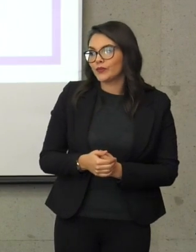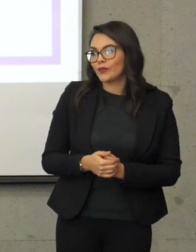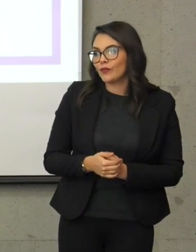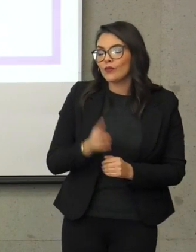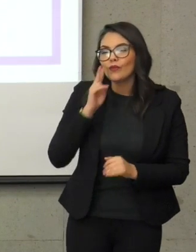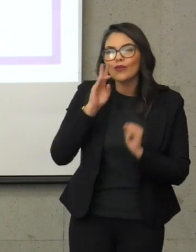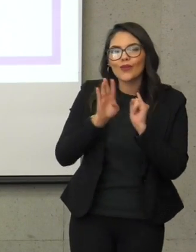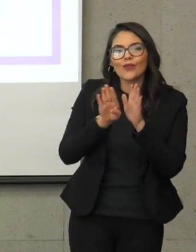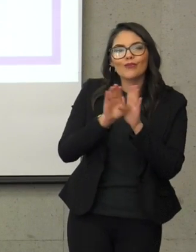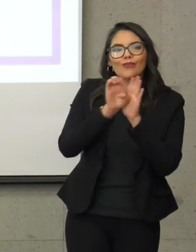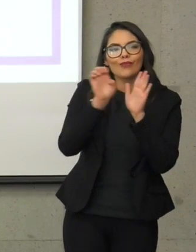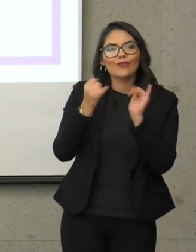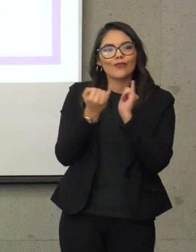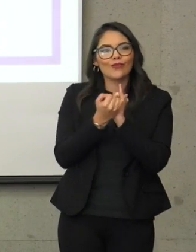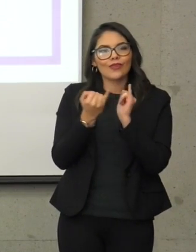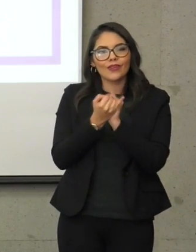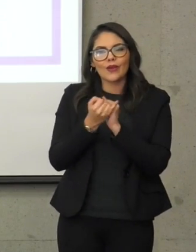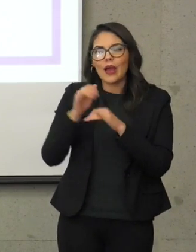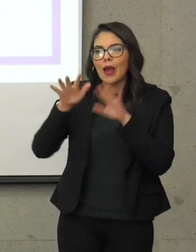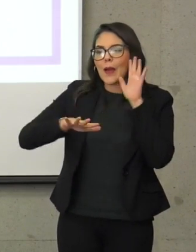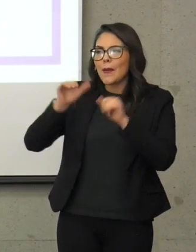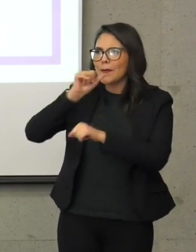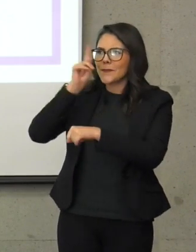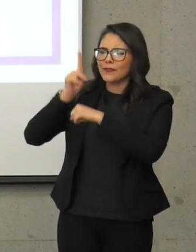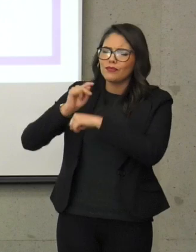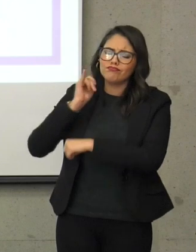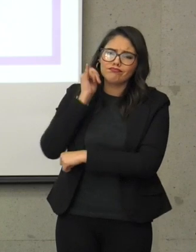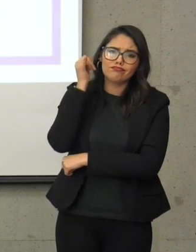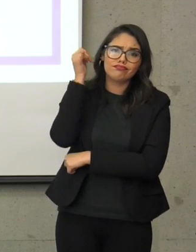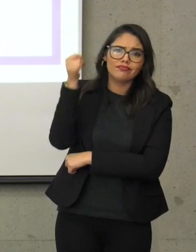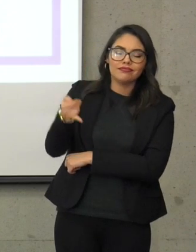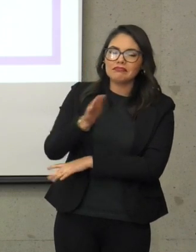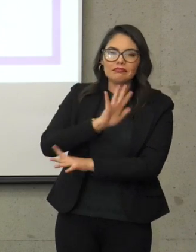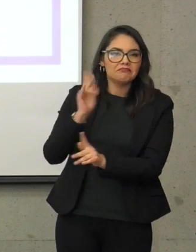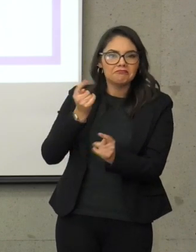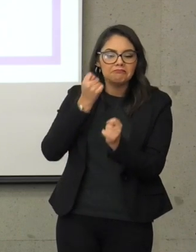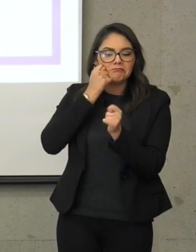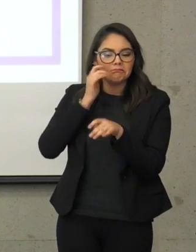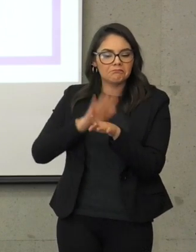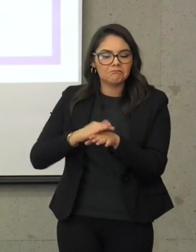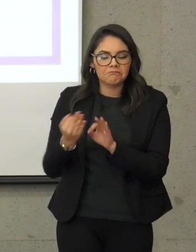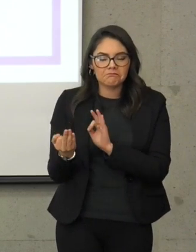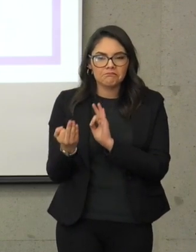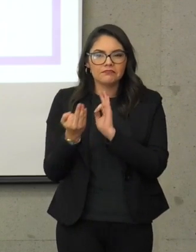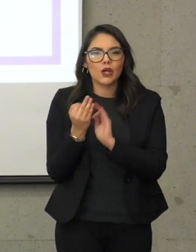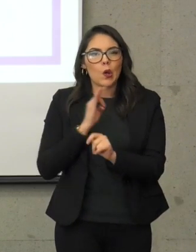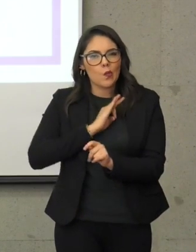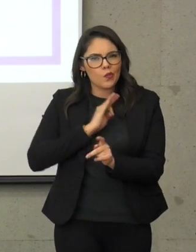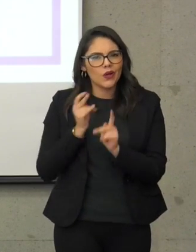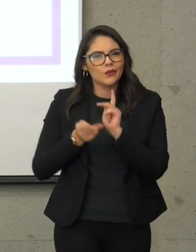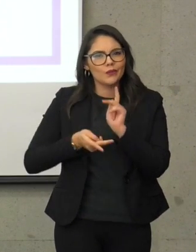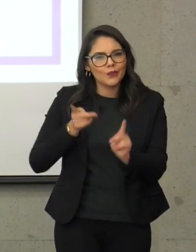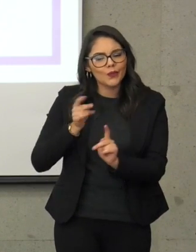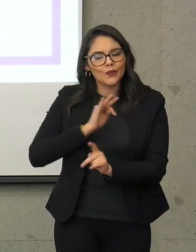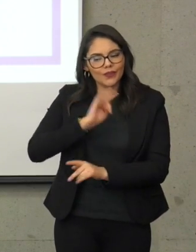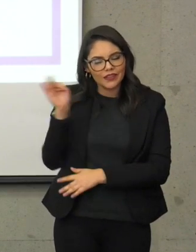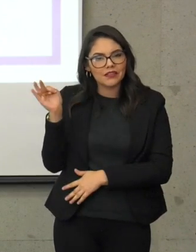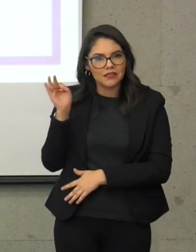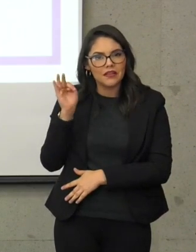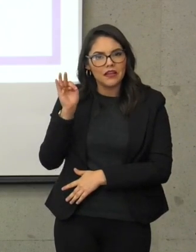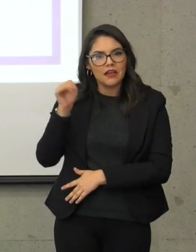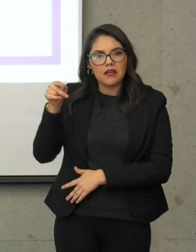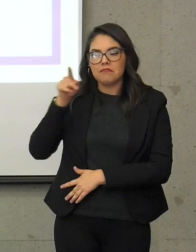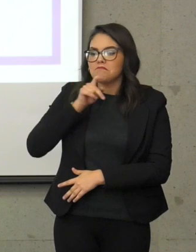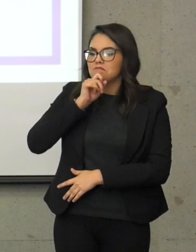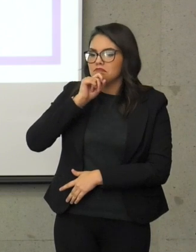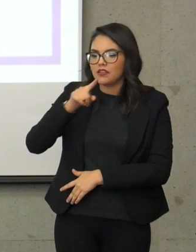hablamos de eso es cómo acortamos distancias y estas distancias que muchas veces son ficticias, porque sí tenemos un